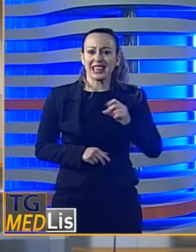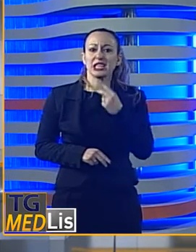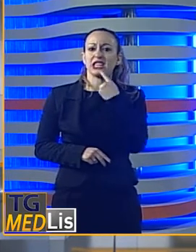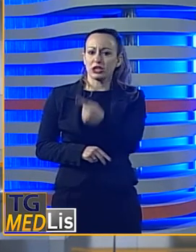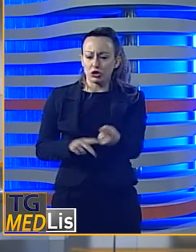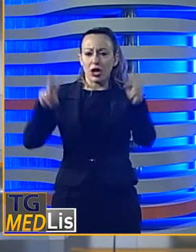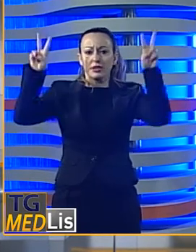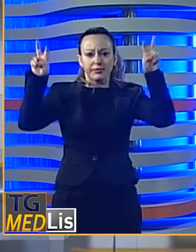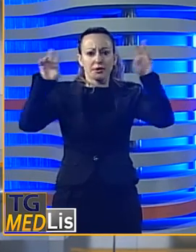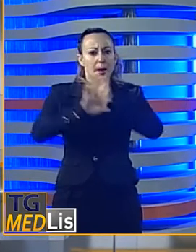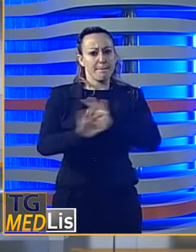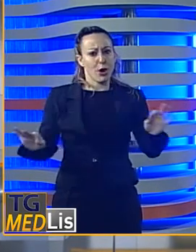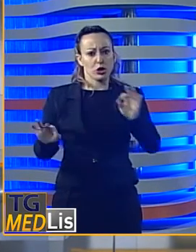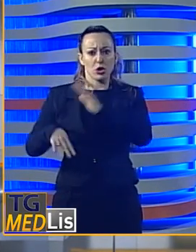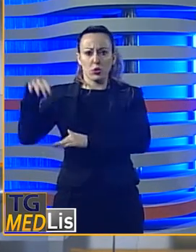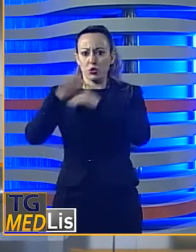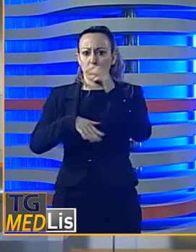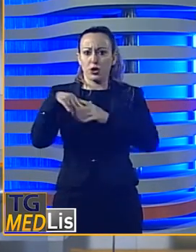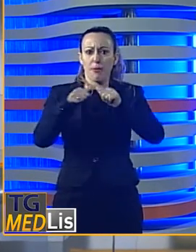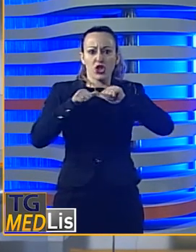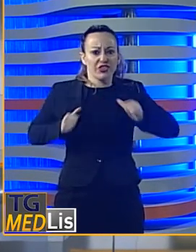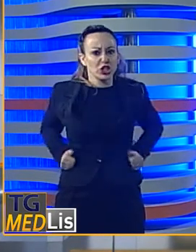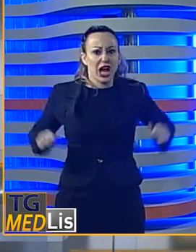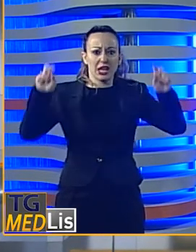pronti a costituirci parte civile.